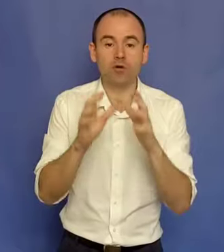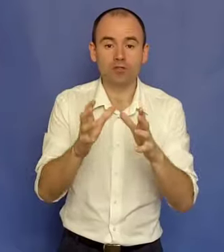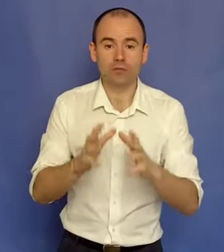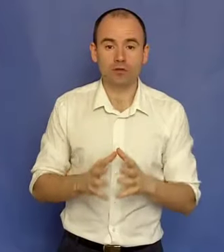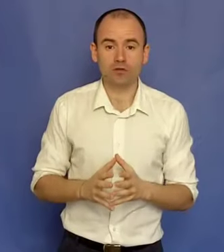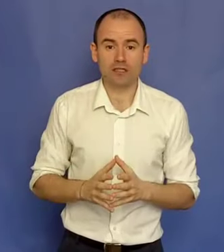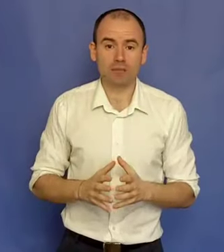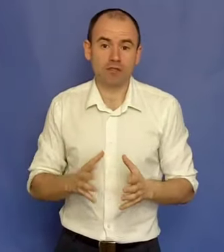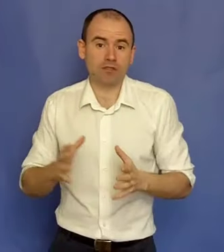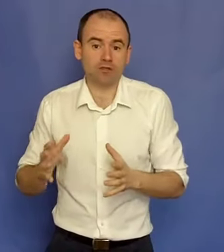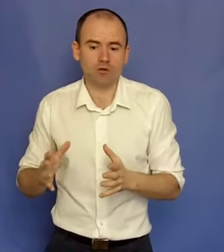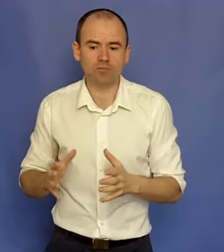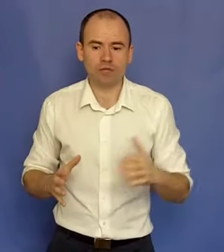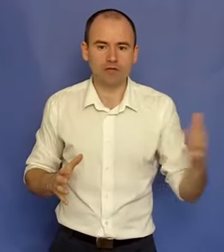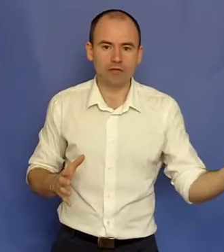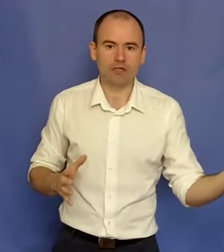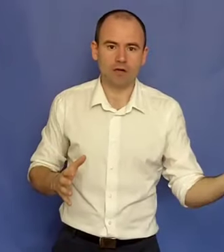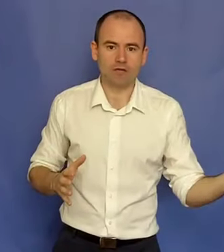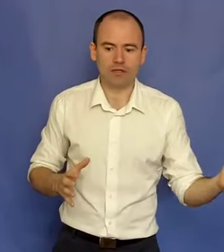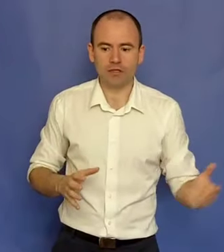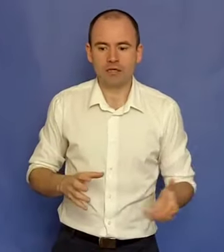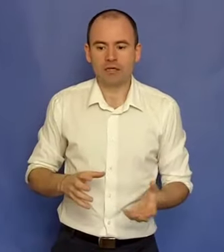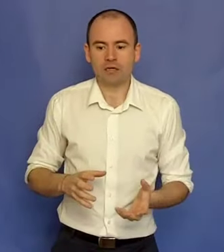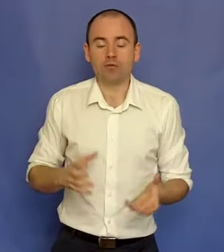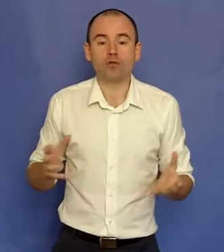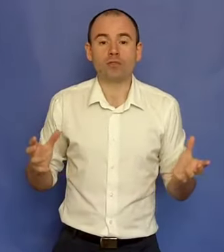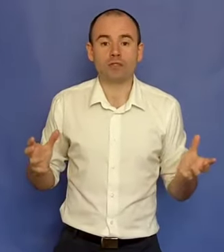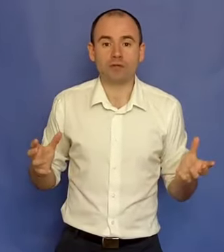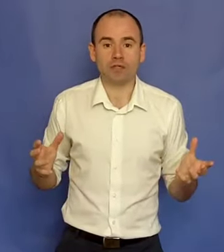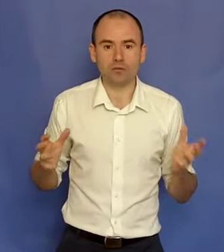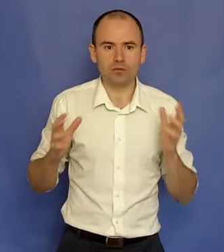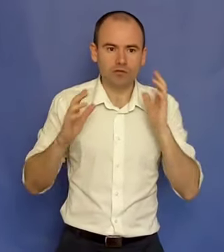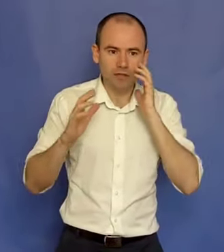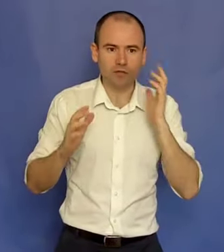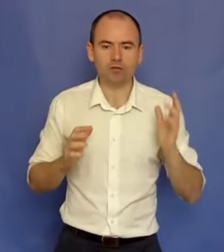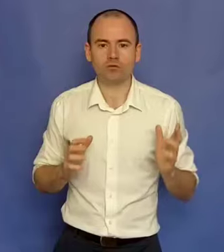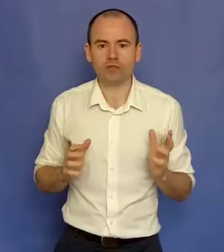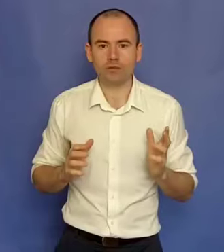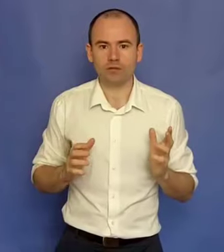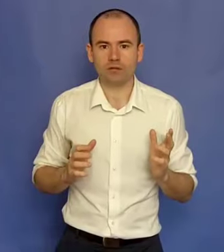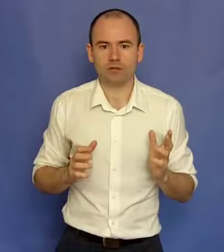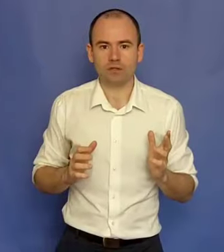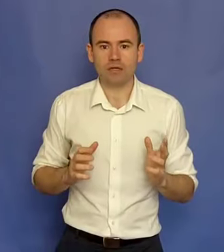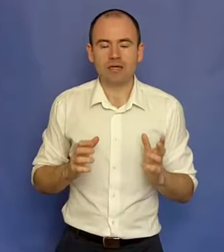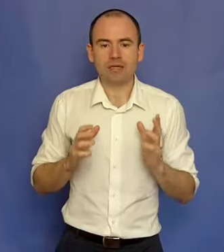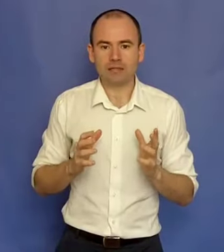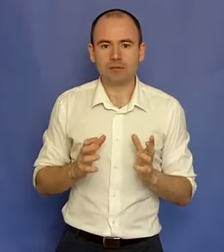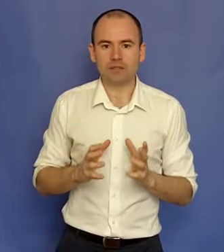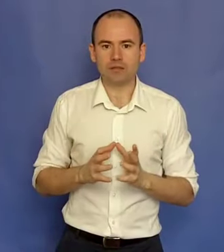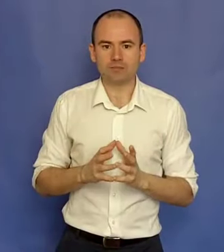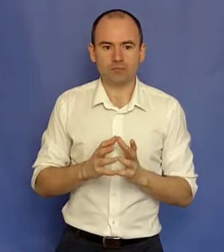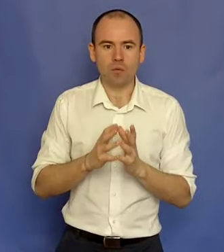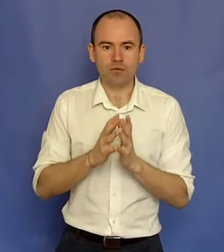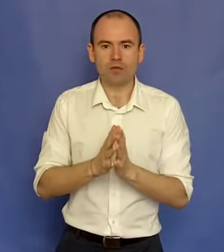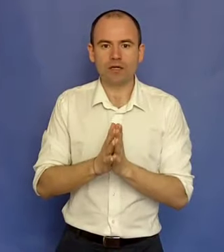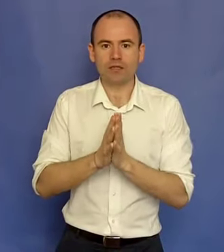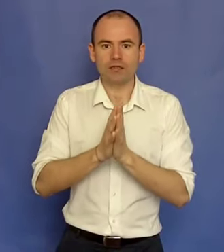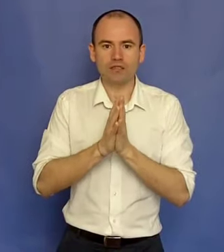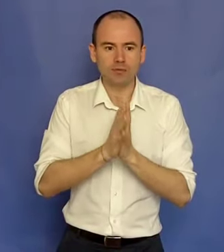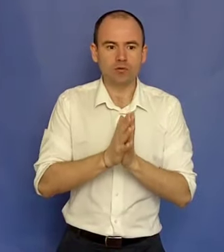oricine poate fi expert și din nou, la fel ca și la afaceri, multă lume se sperie și spune vai, dar nu sunt un expert. Crede-mă că în momentul în care începi să